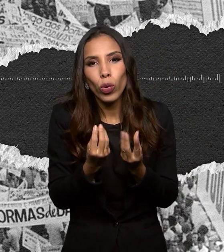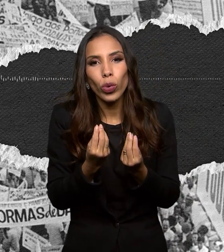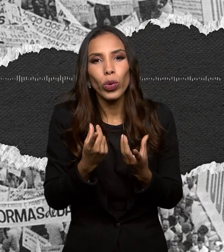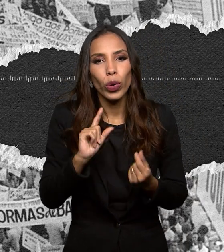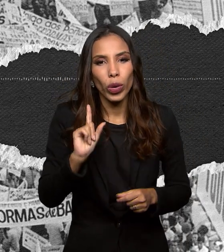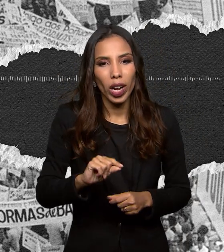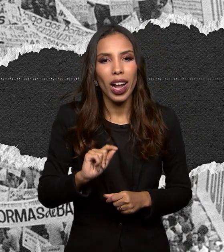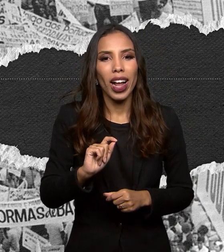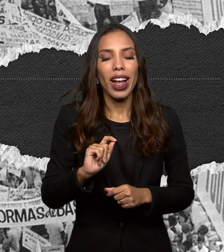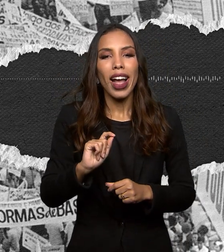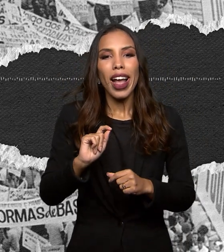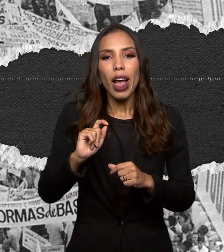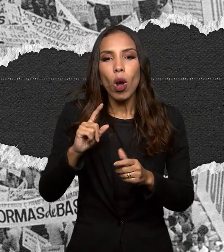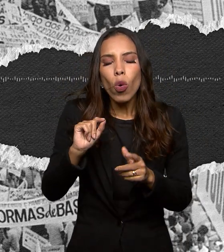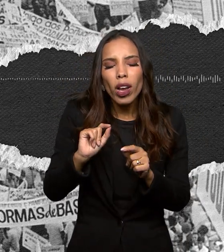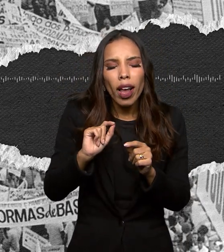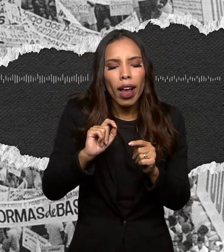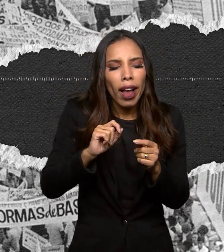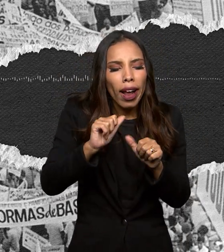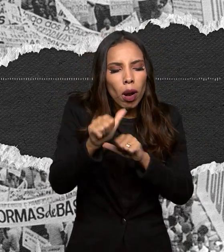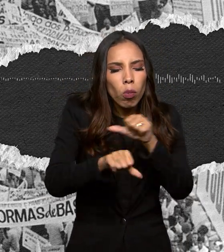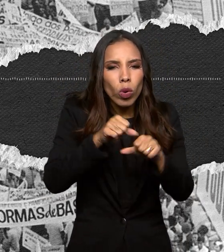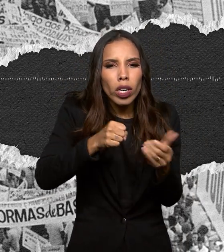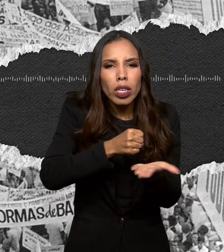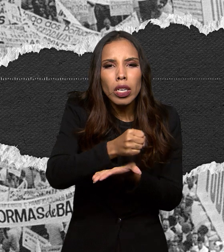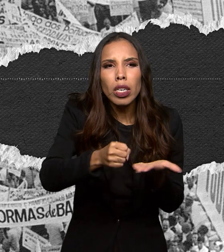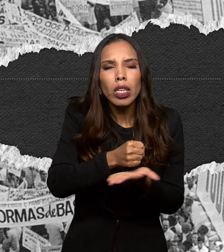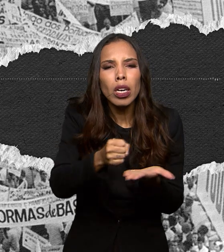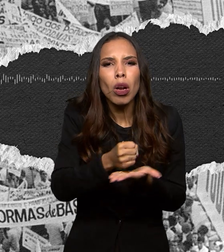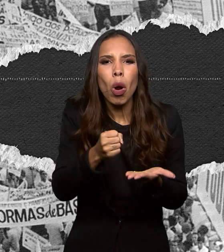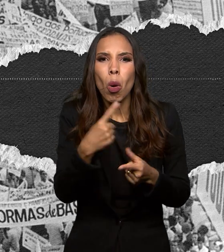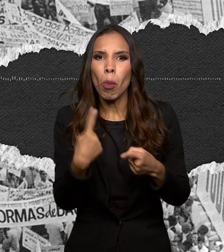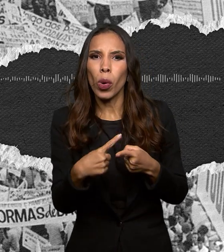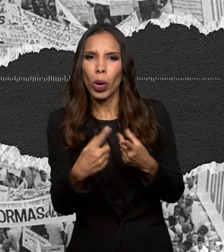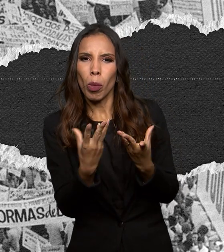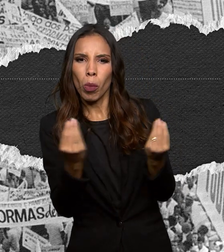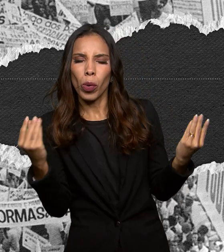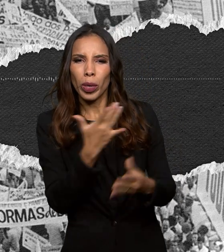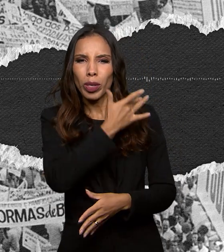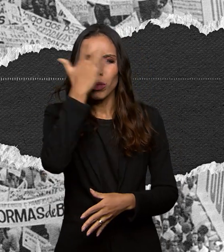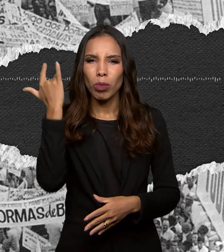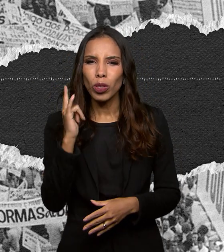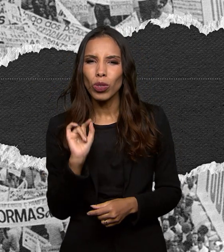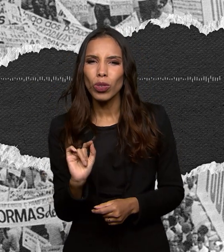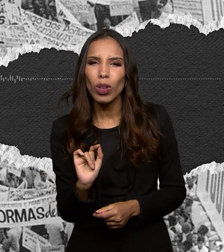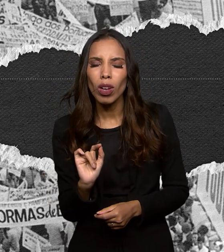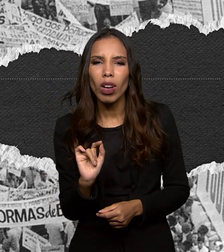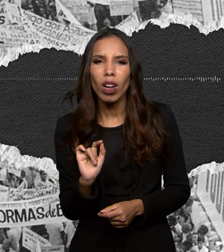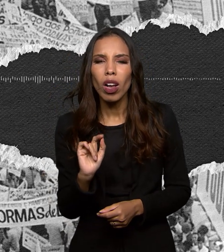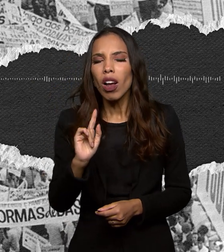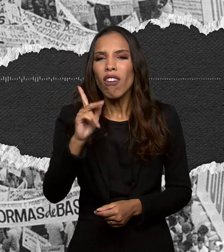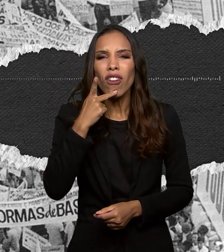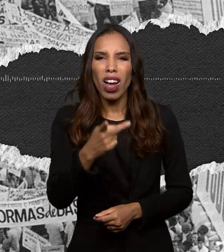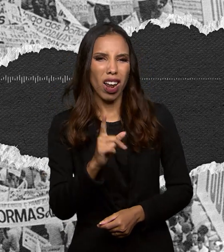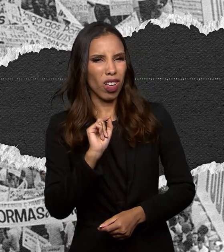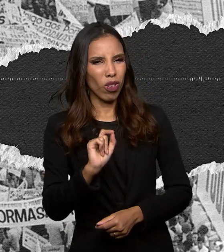reformas de base. Ele, de modo geral, é muito subestimado pelos estudiosos que consideram que era um projeto muito